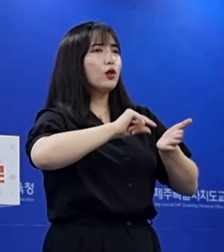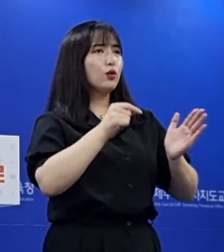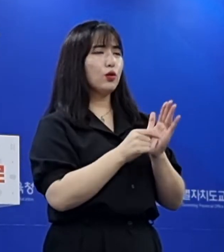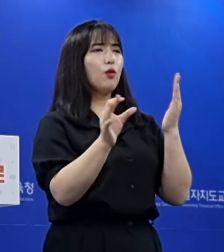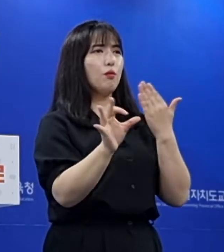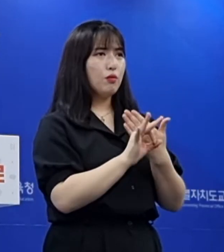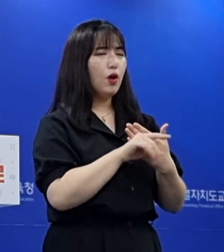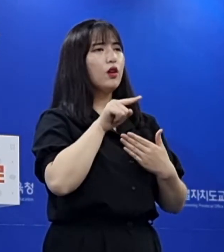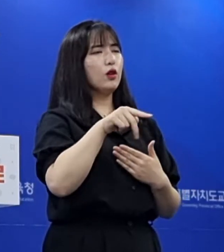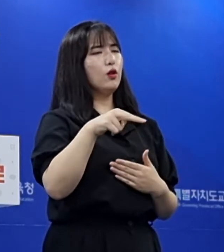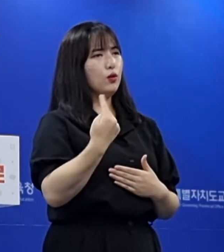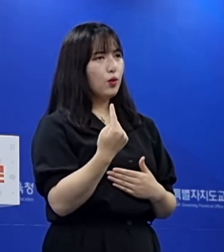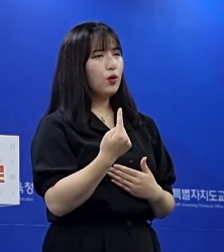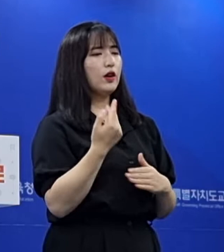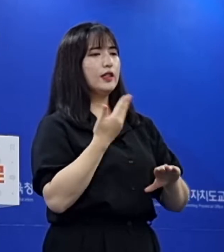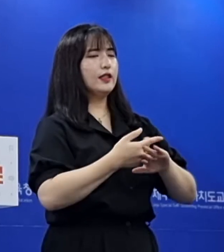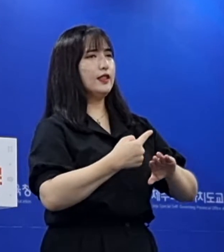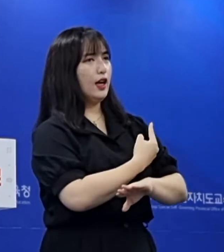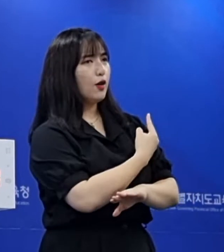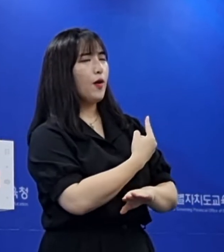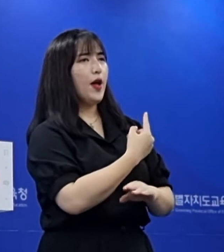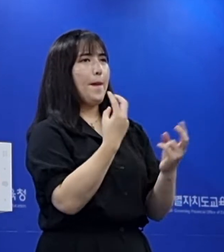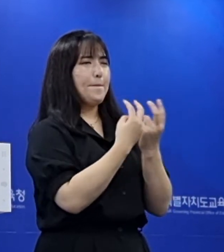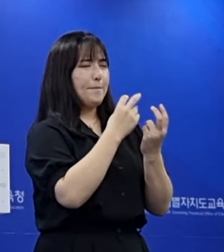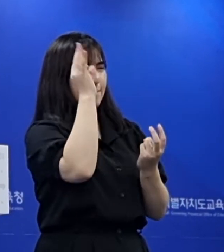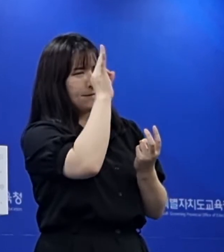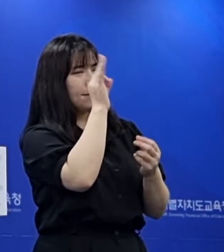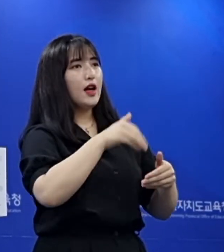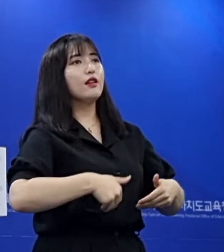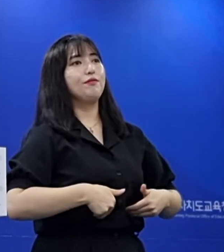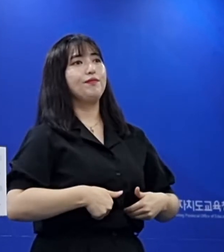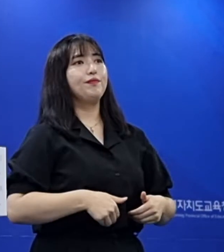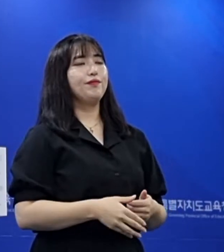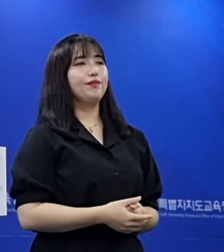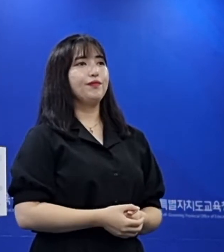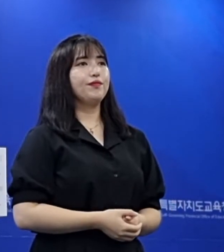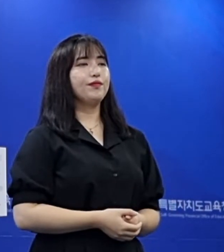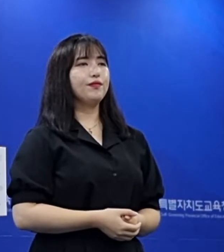이것도 또 다른 어떤 재산의 방법을 우리가 모색해봐야겠습니다.